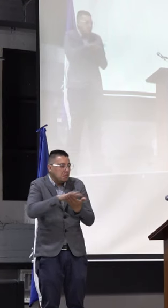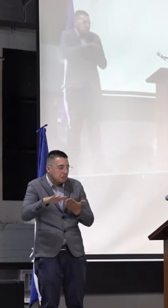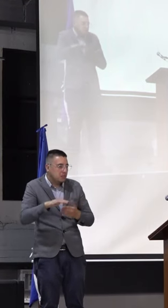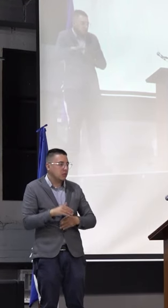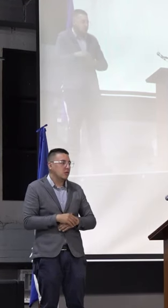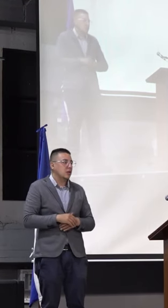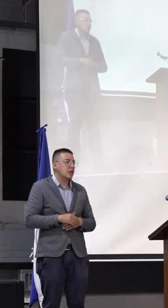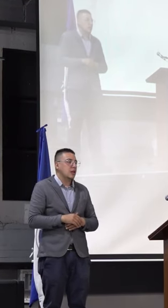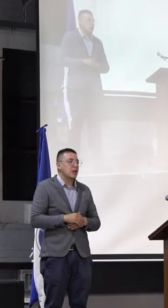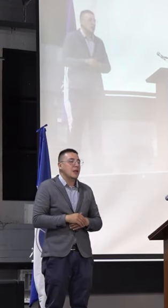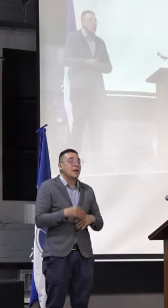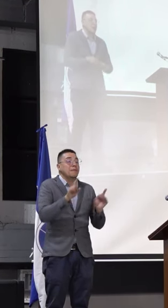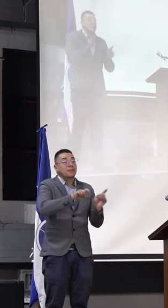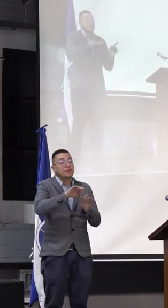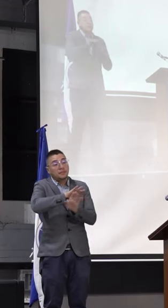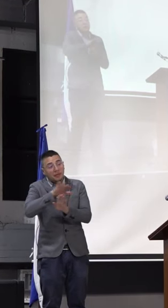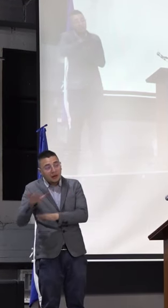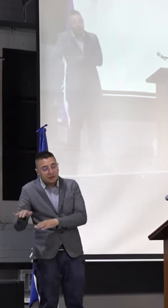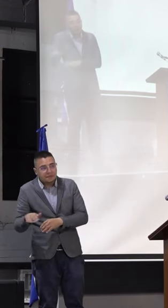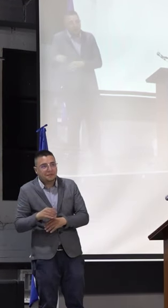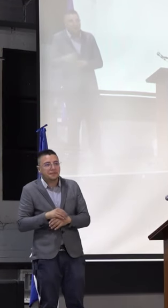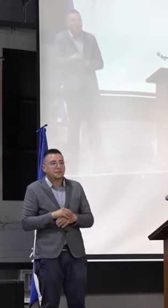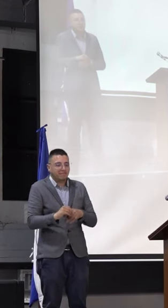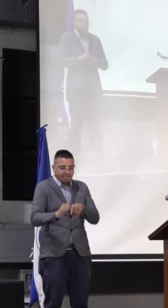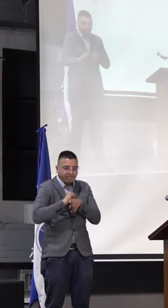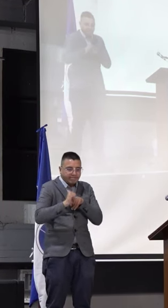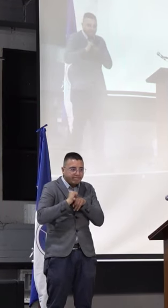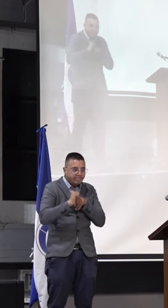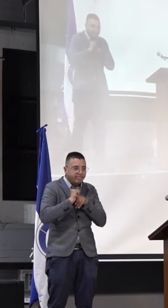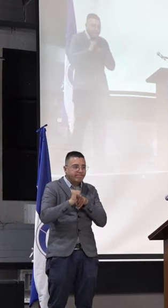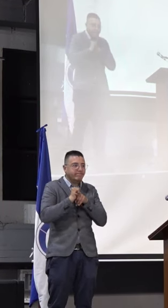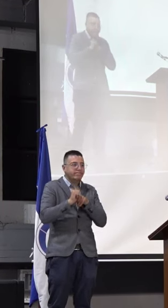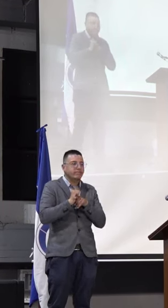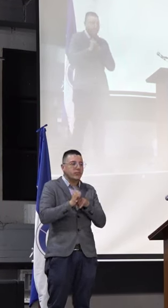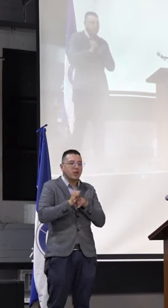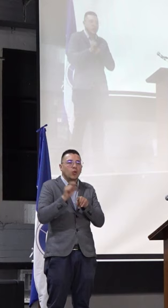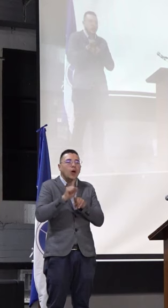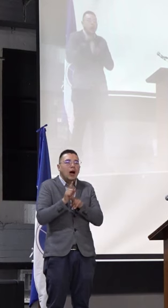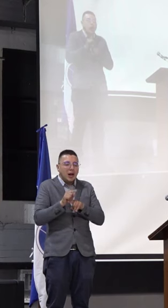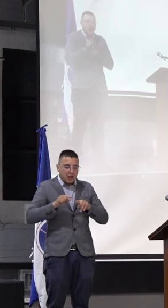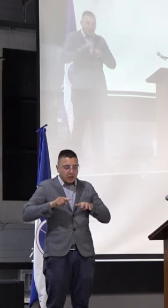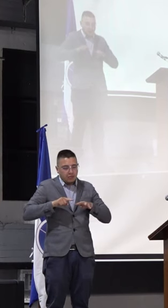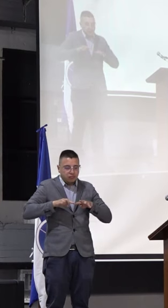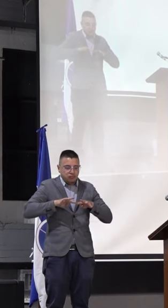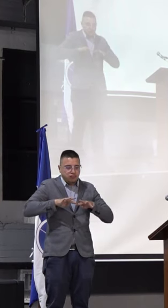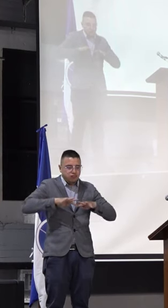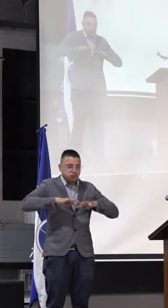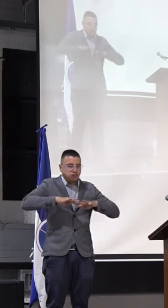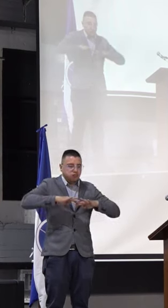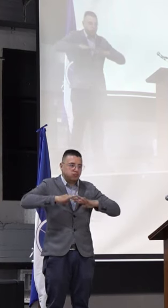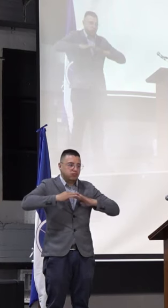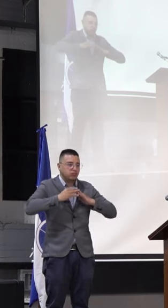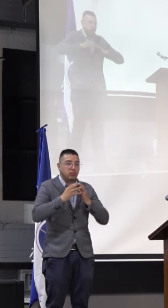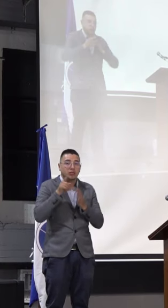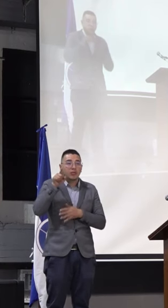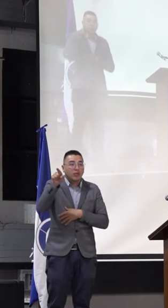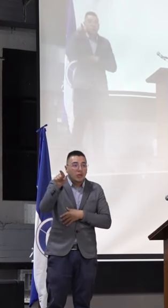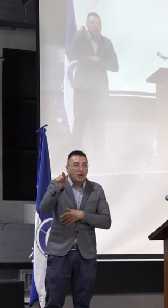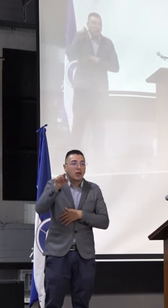También en el ejercicio de tejer y apoyarnos con el GOAI,